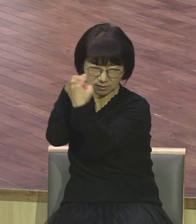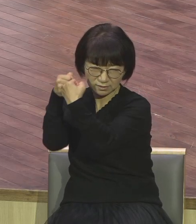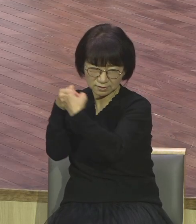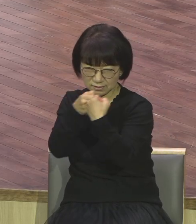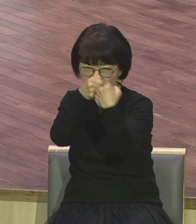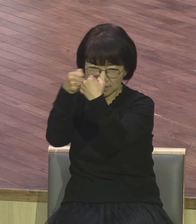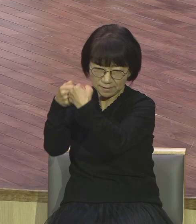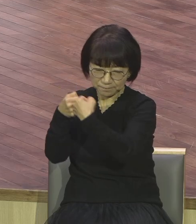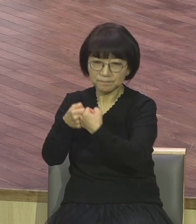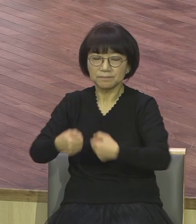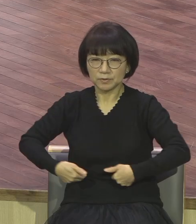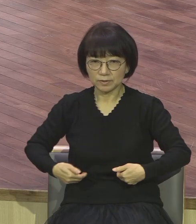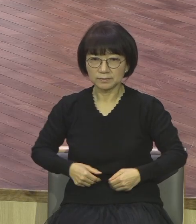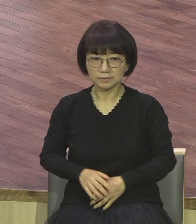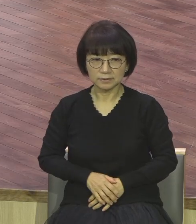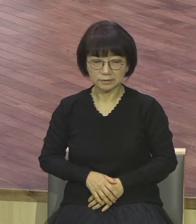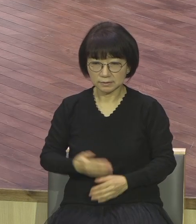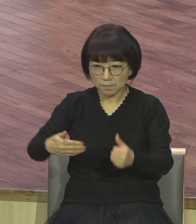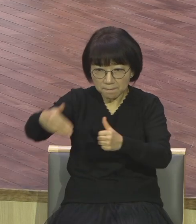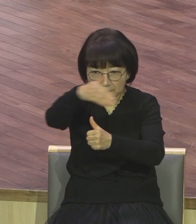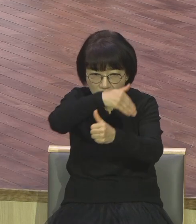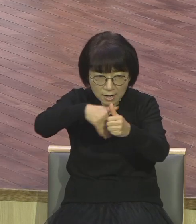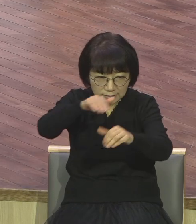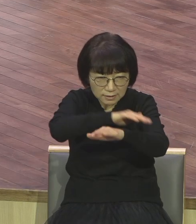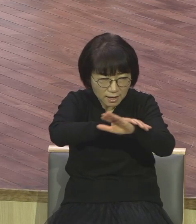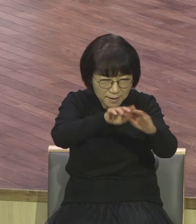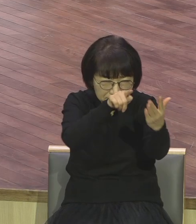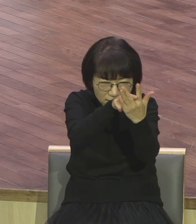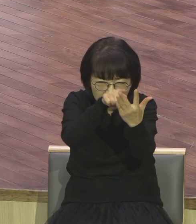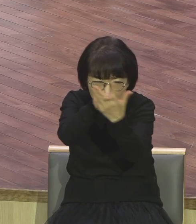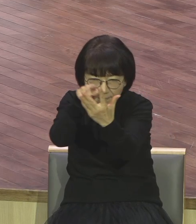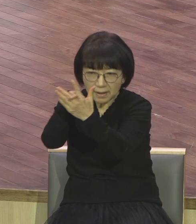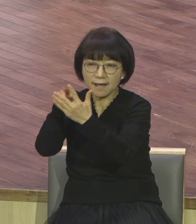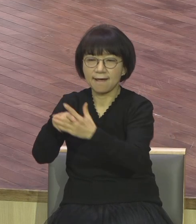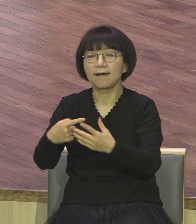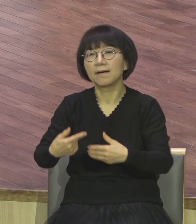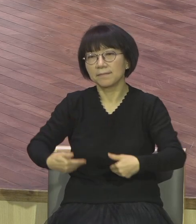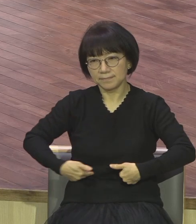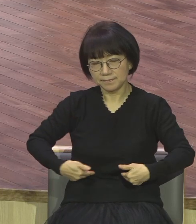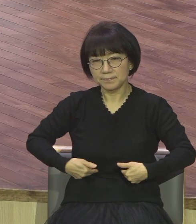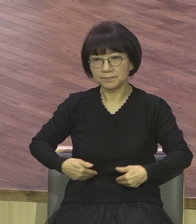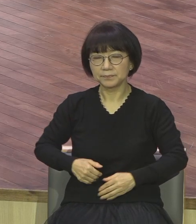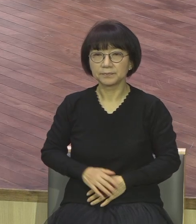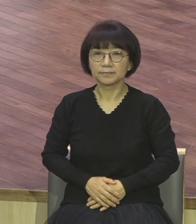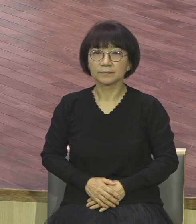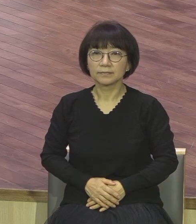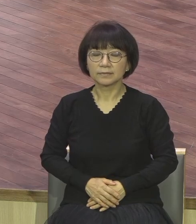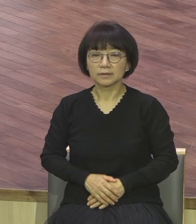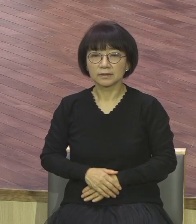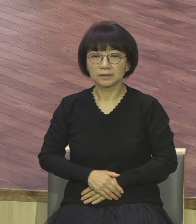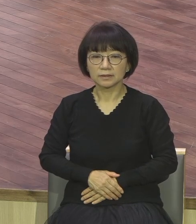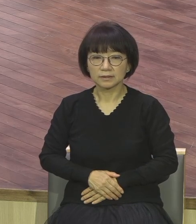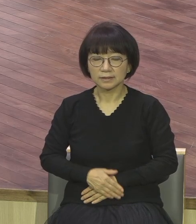상황 진단을 잘하고 정말 우리가 앞으로 내 삶의 현장이 빈 곳이 많다